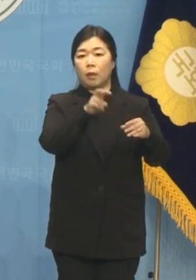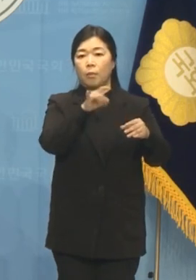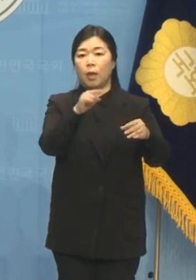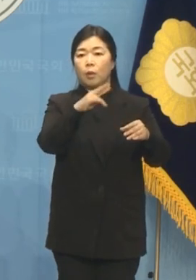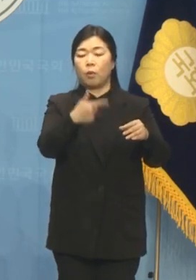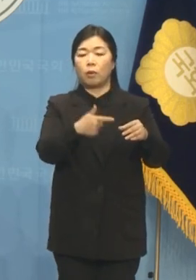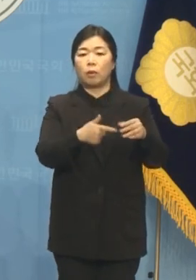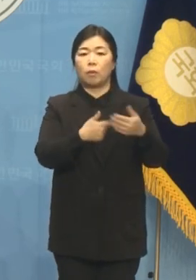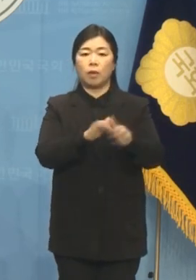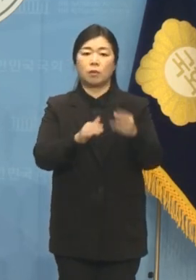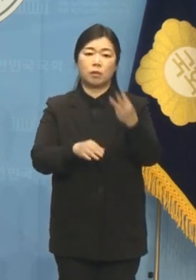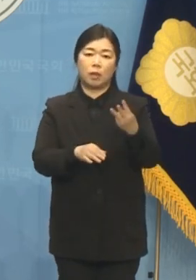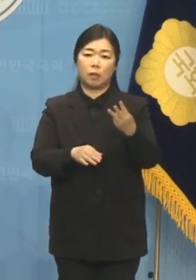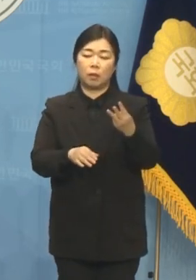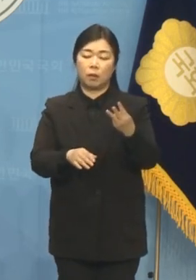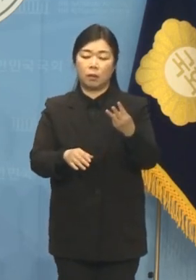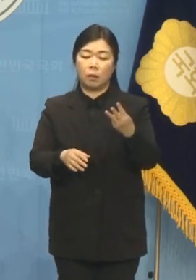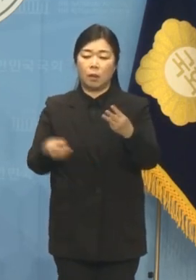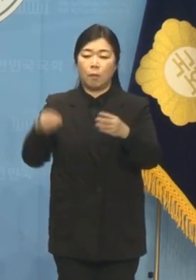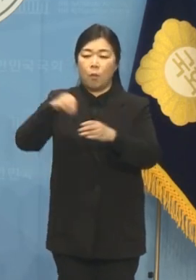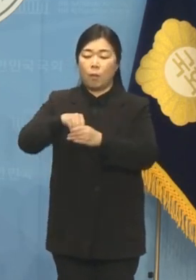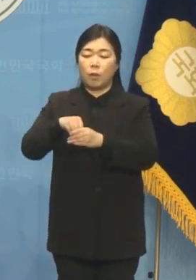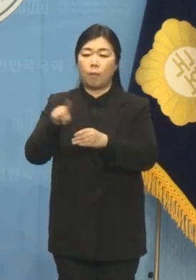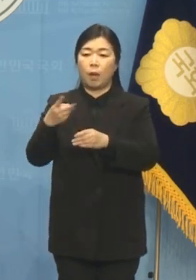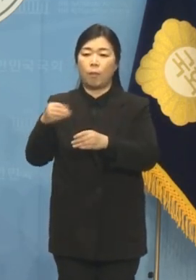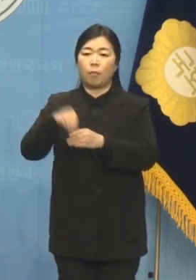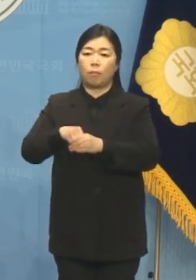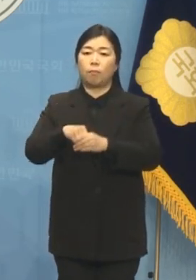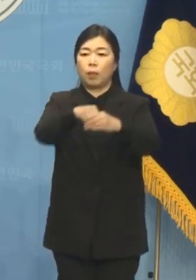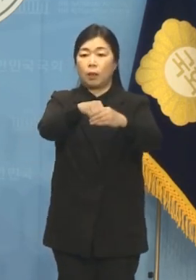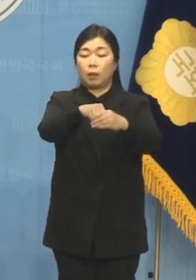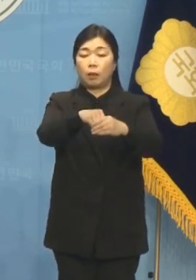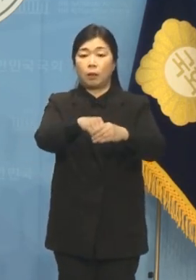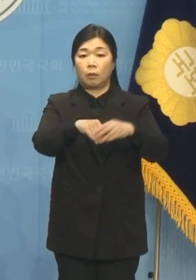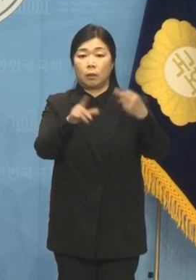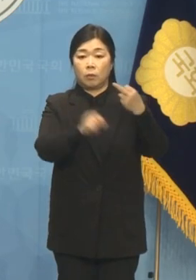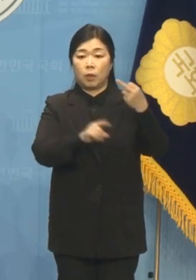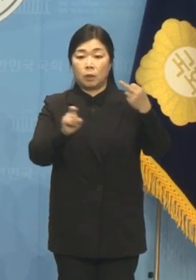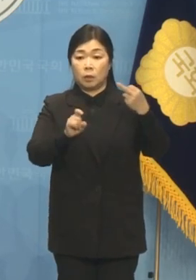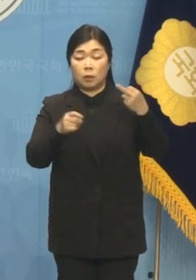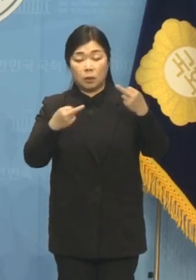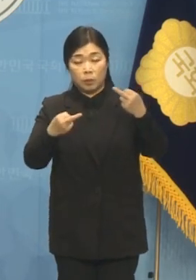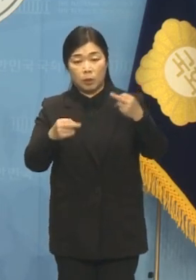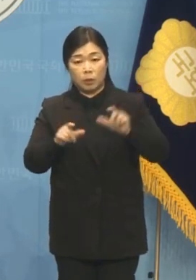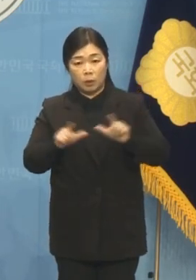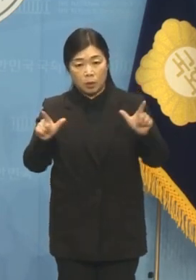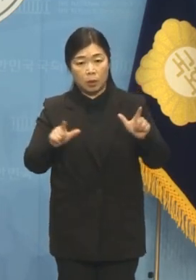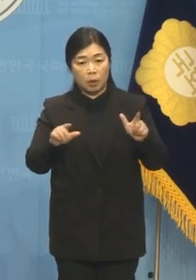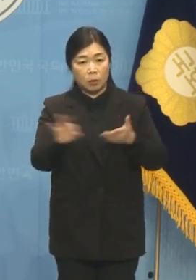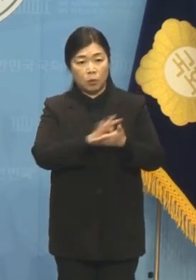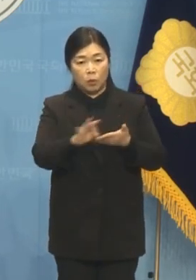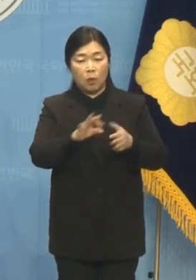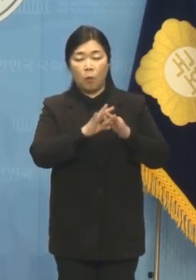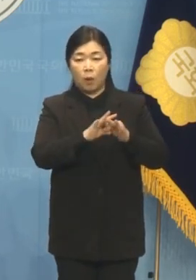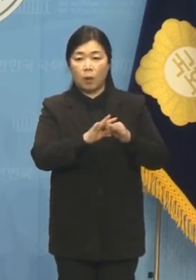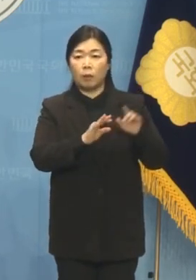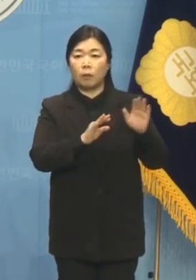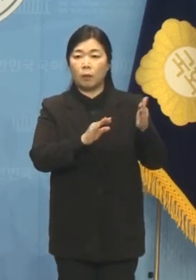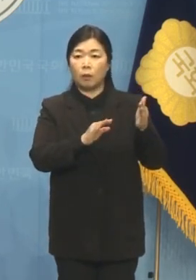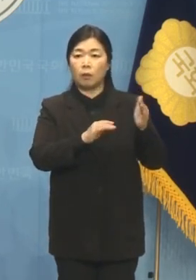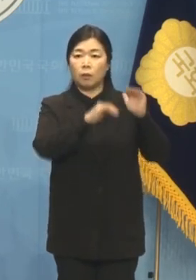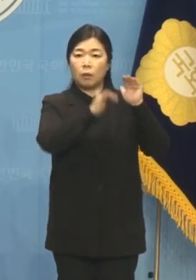함께 의원님께 100만 원 넣어서 드림, 10월 12일경 통화 내역 용돈 관한 이야기 등